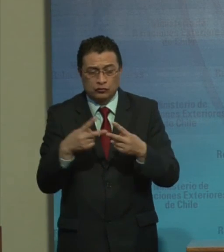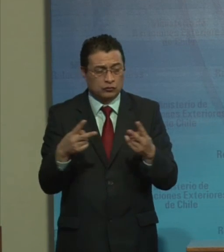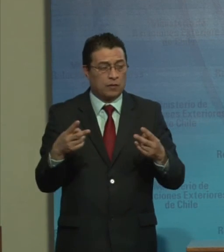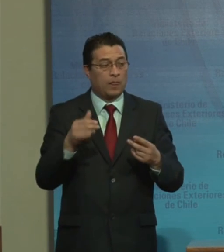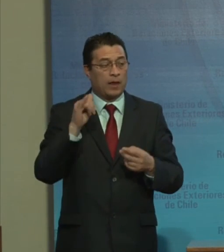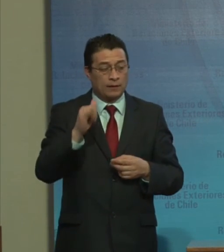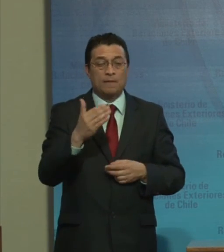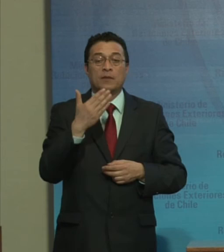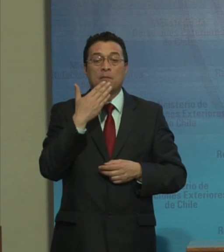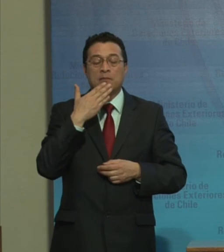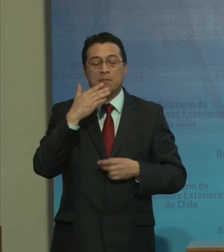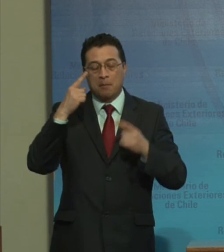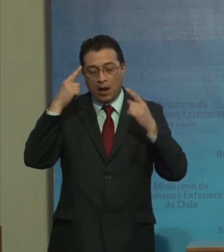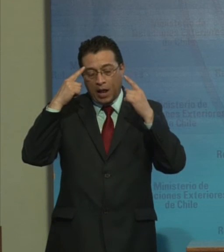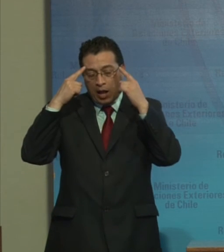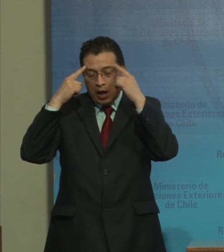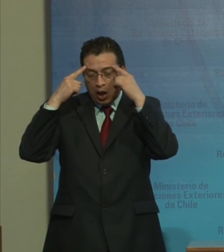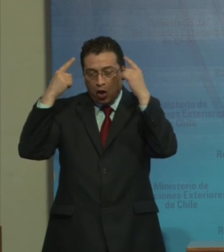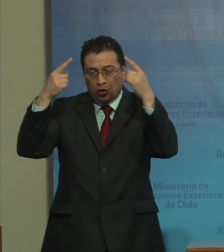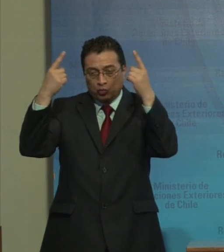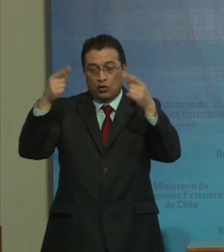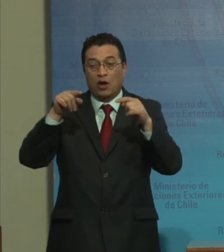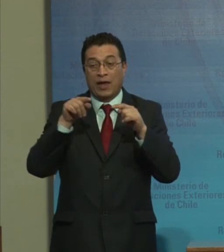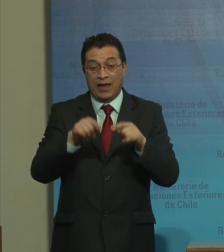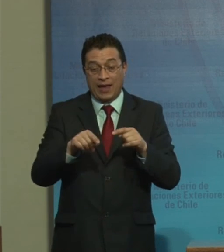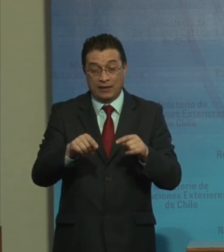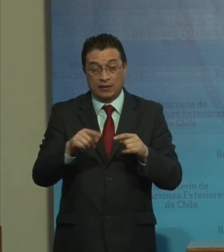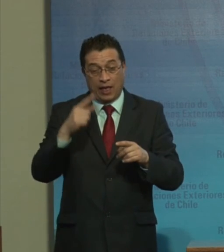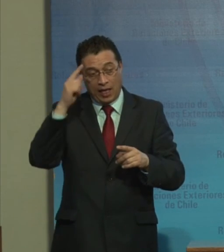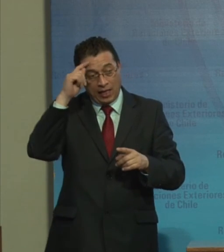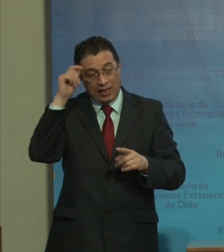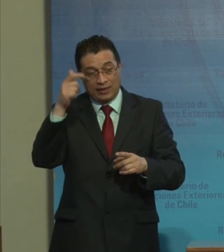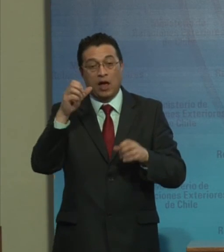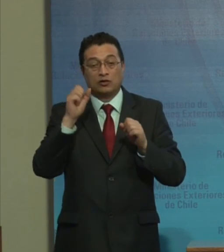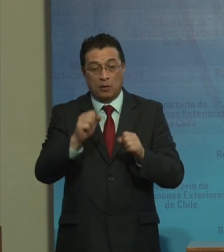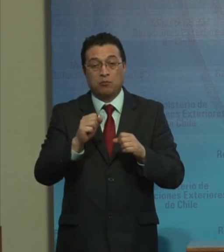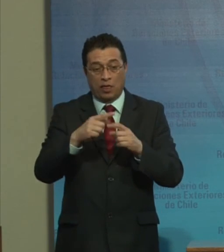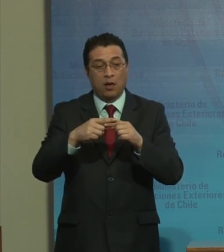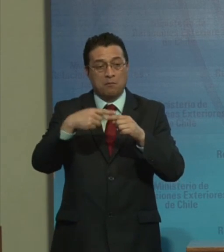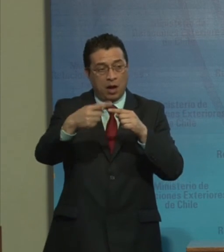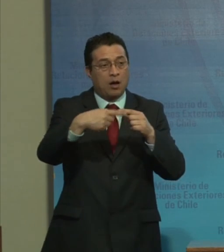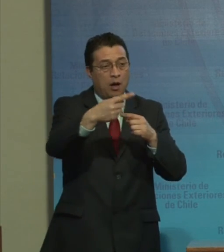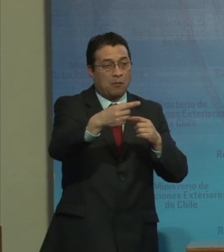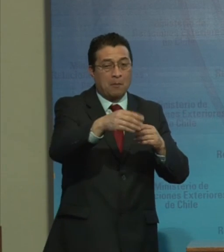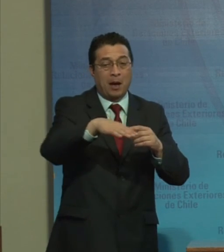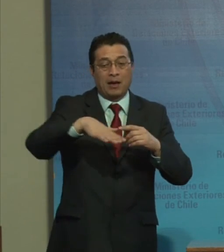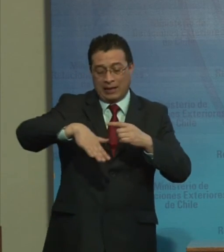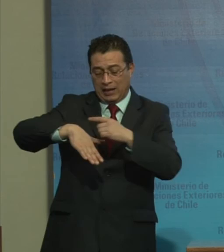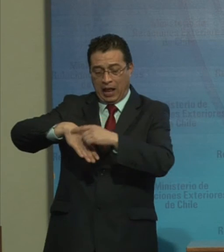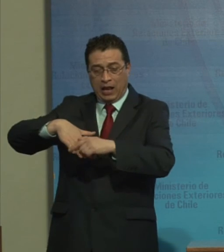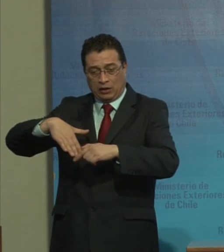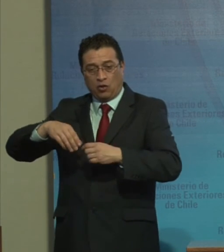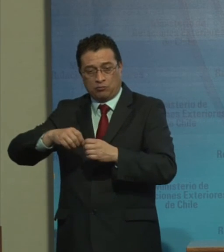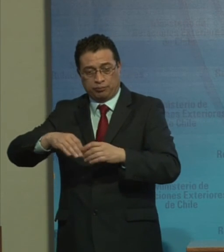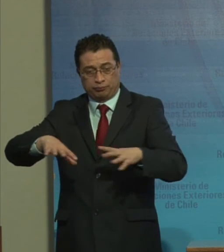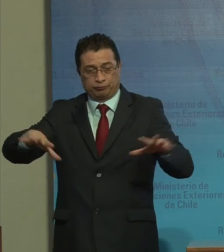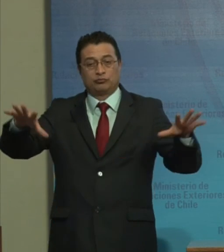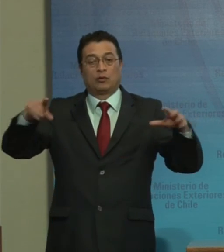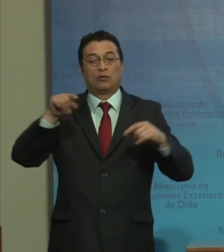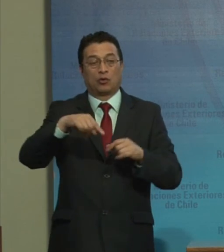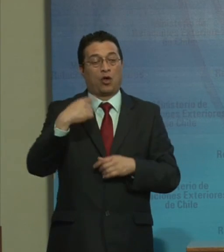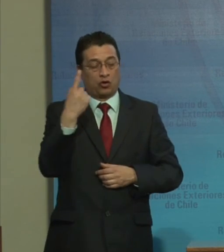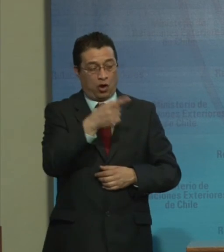Al sueño De que este tipo De iniciativas Si pueden Reproducirse Regionalmente Aspiramos Aspiramos Que un día Nuestros